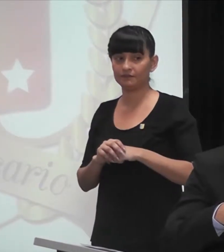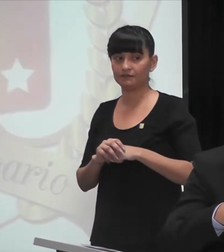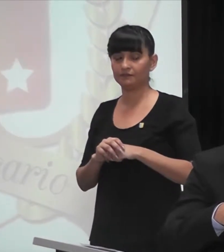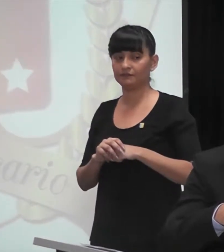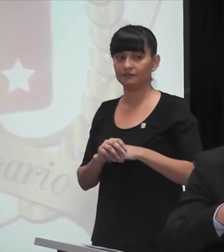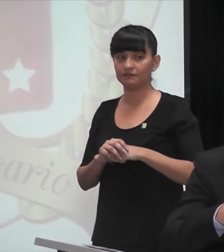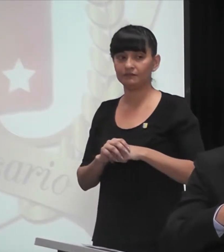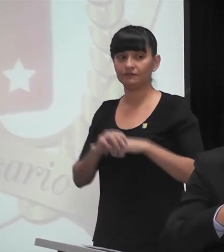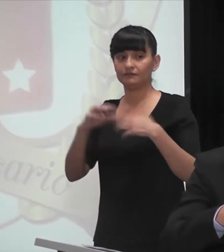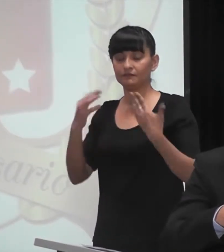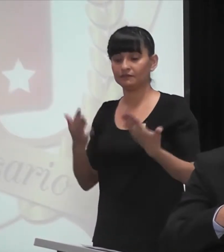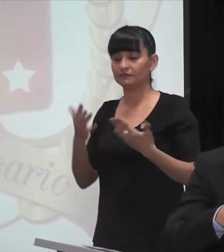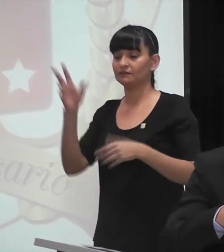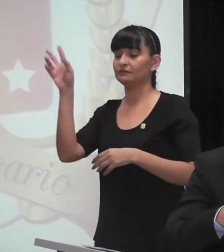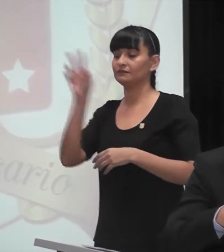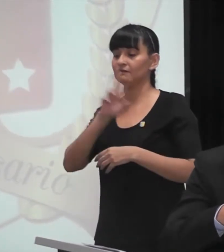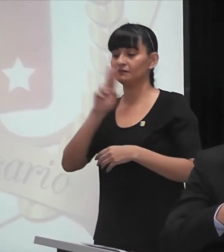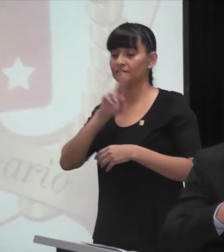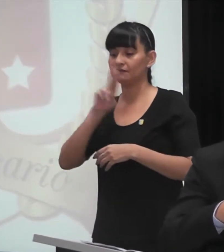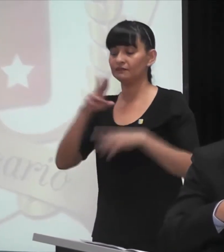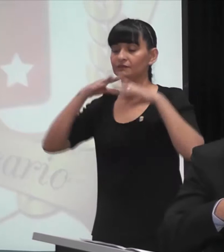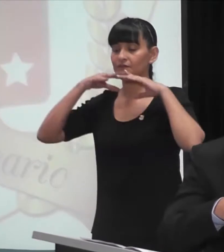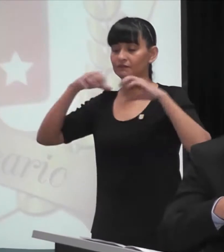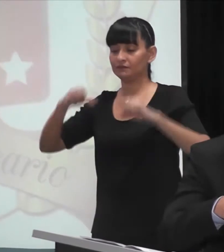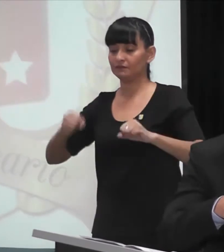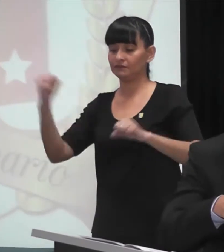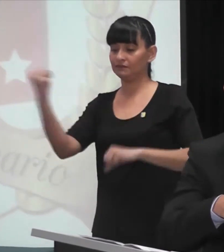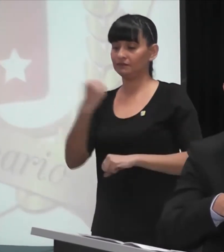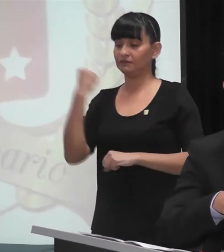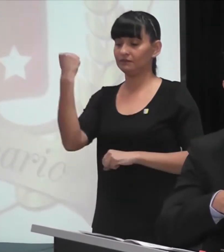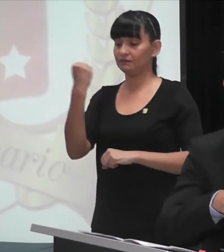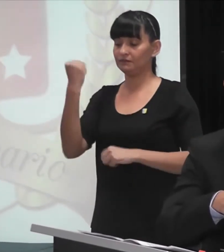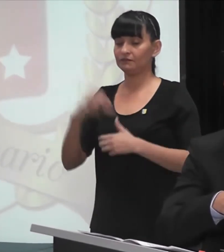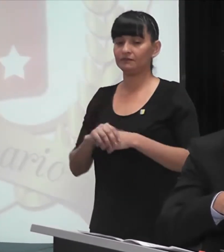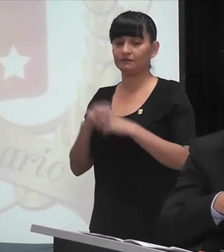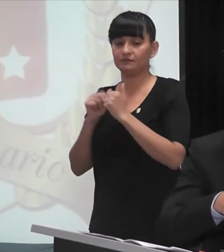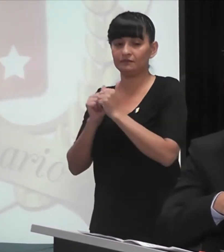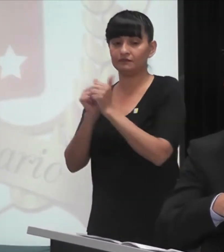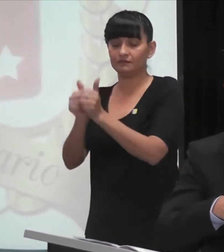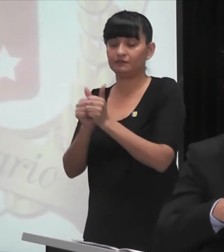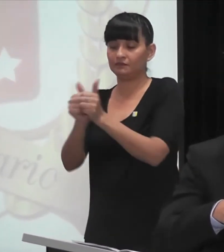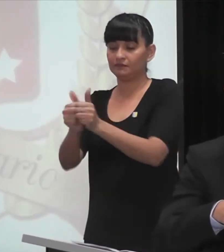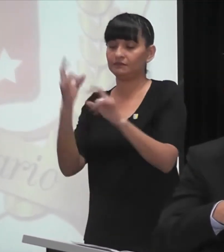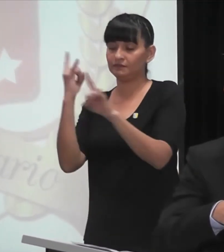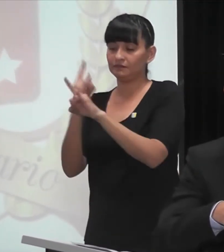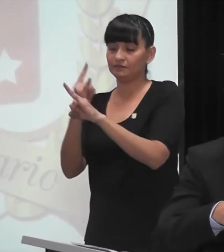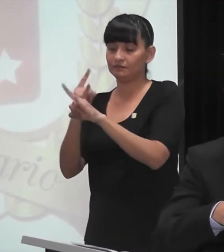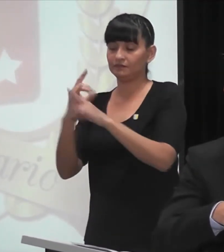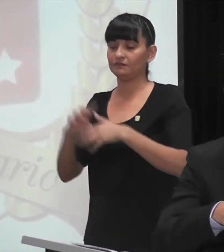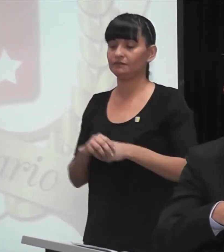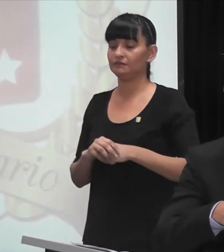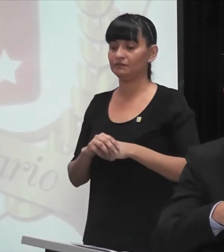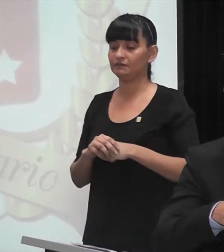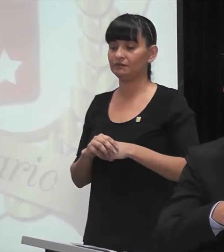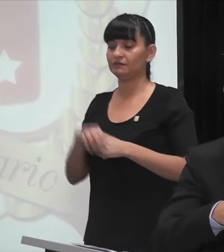la ilustre secretaria moviendo nuestros talones, mientras ella organizaba